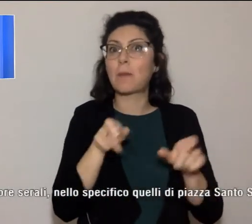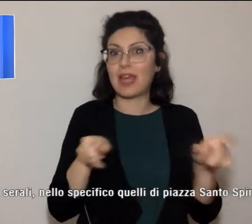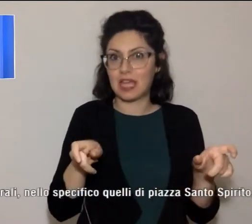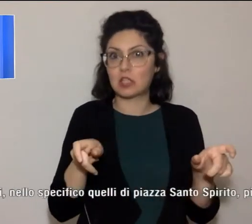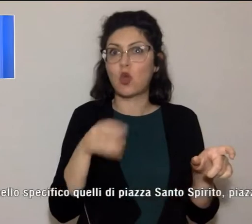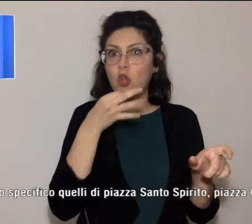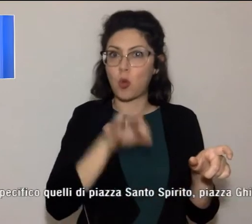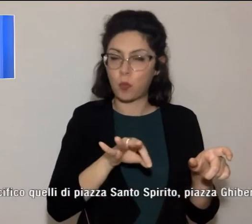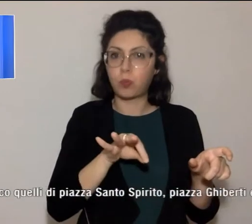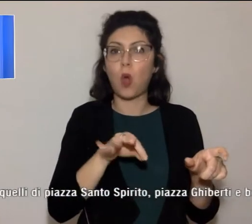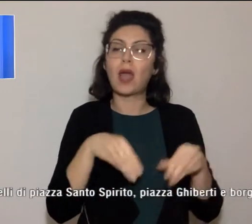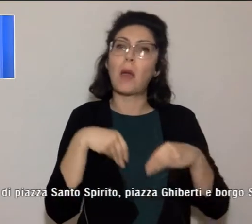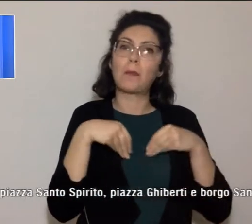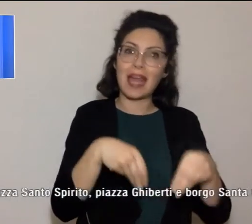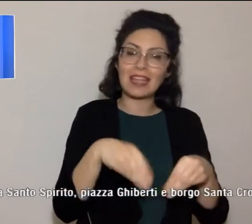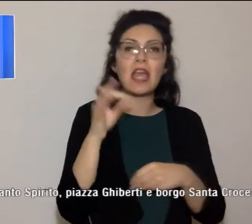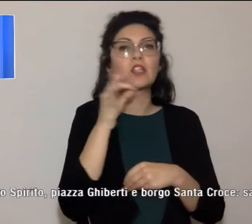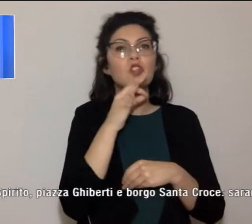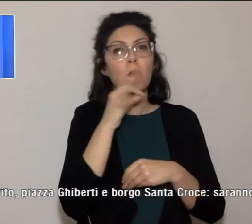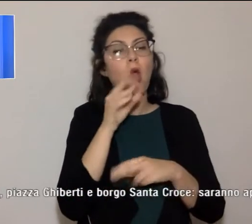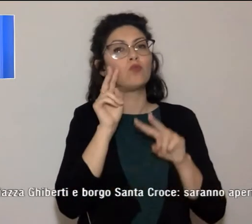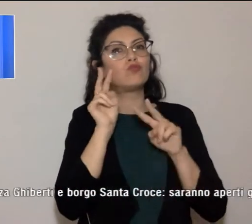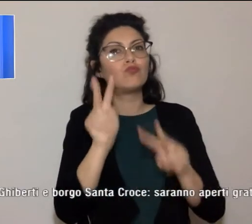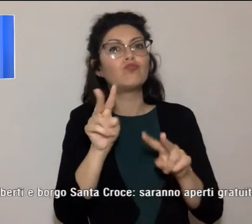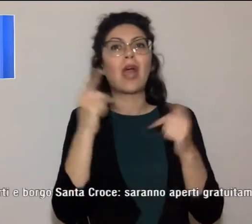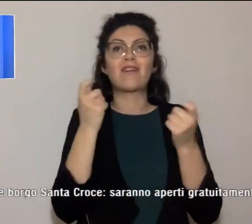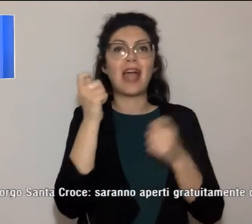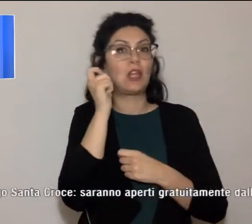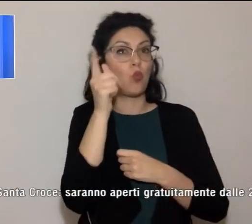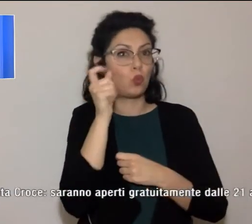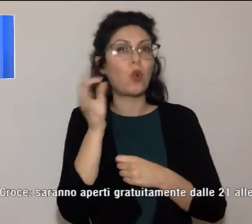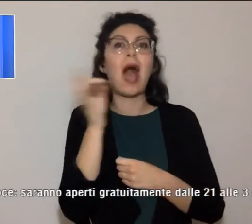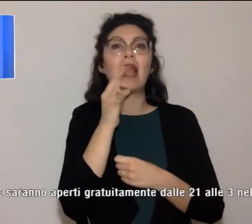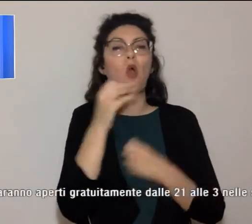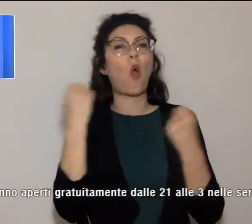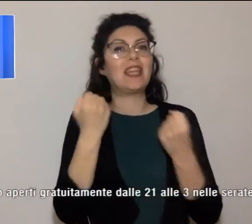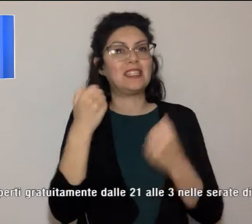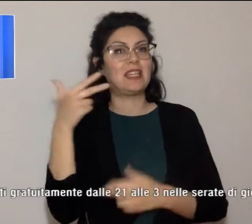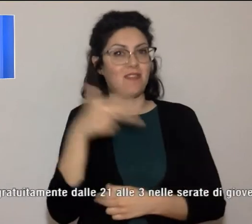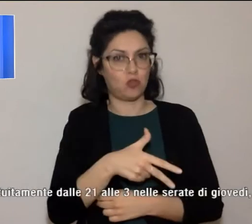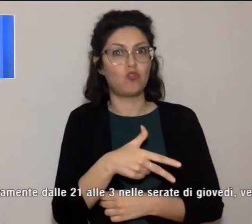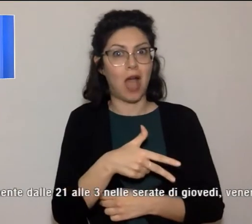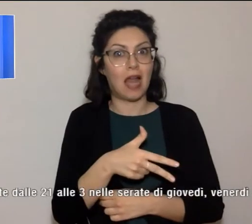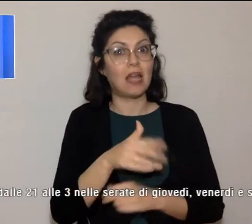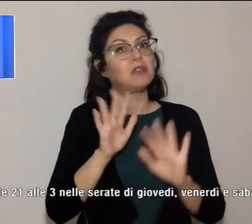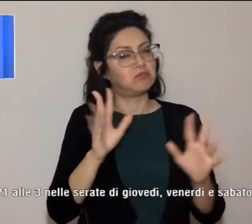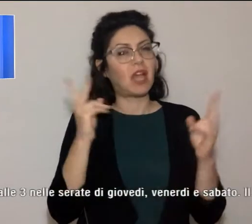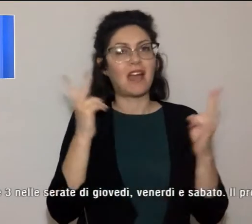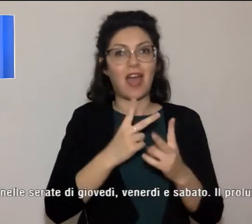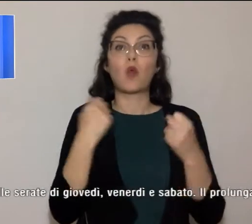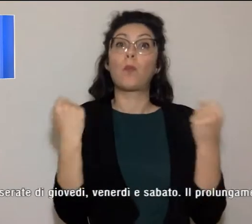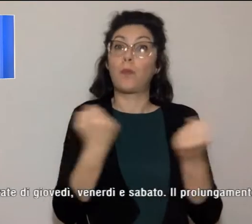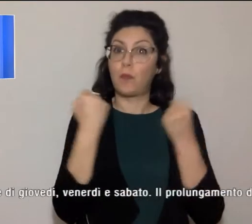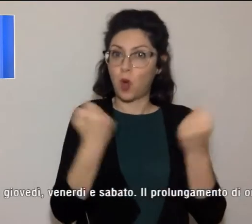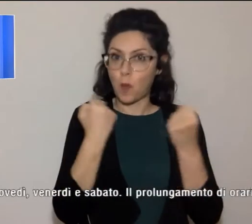assistono agli eventi culturali o alle iniziative sociali, purché promossi e autorizzati dal